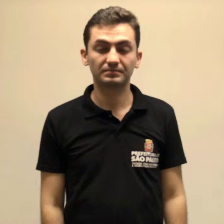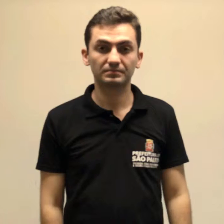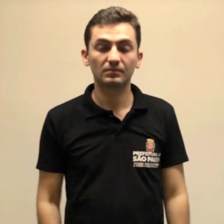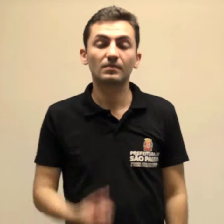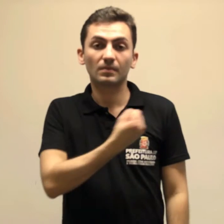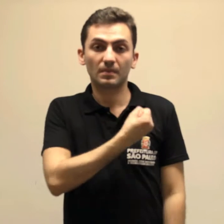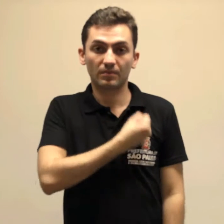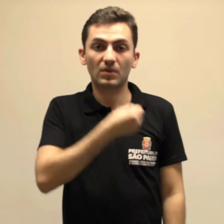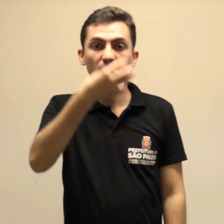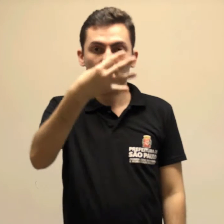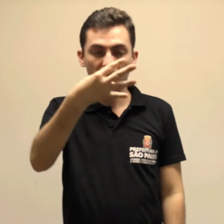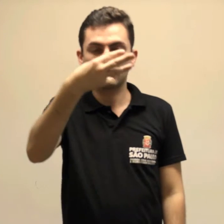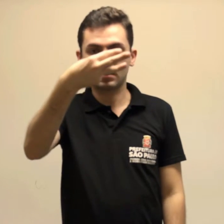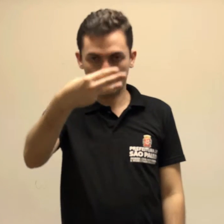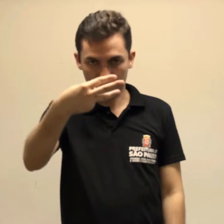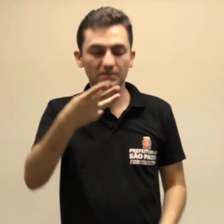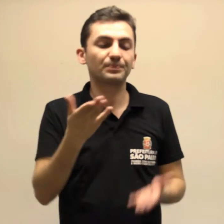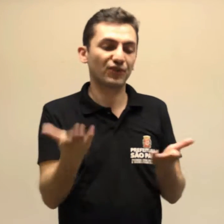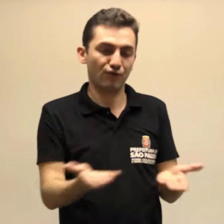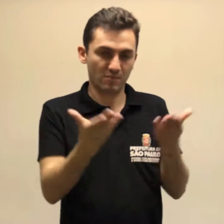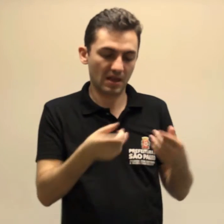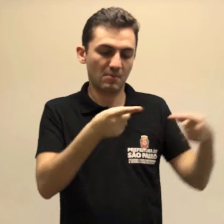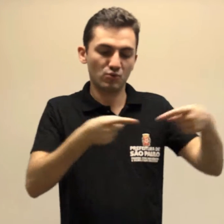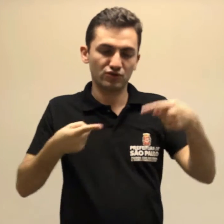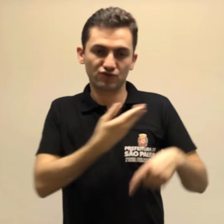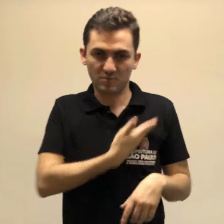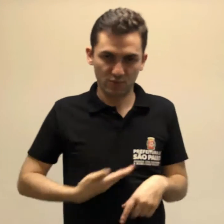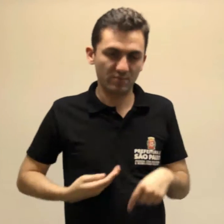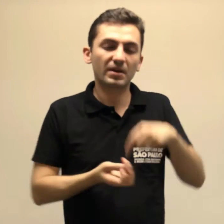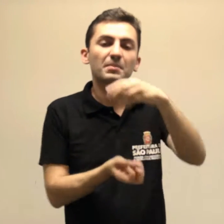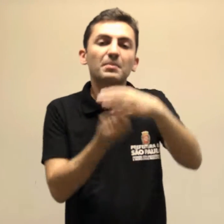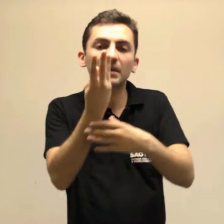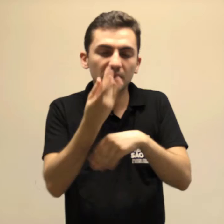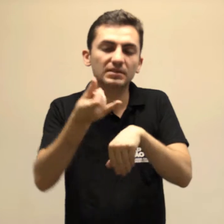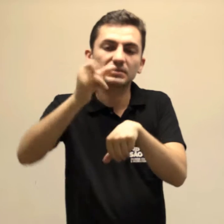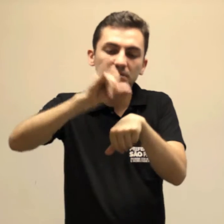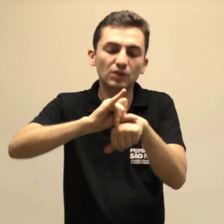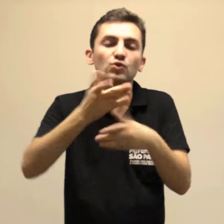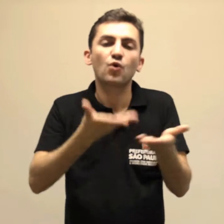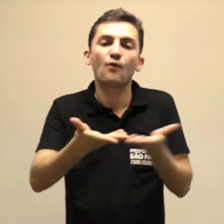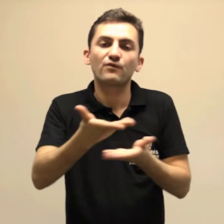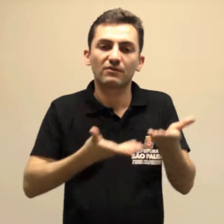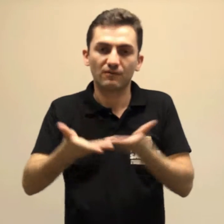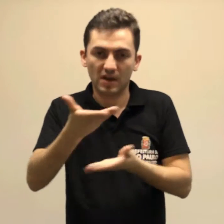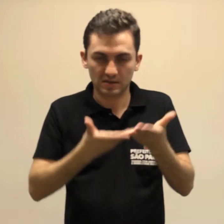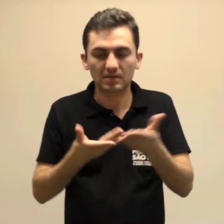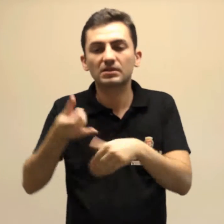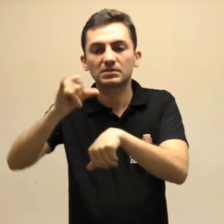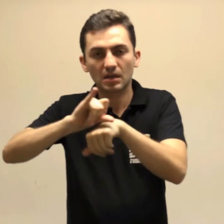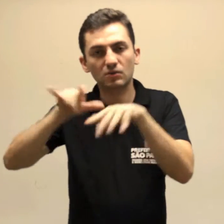Proposta 43. Fomentar políticas públicas para a criação de centro de convivência, centro de referência,